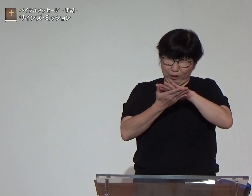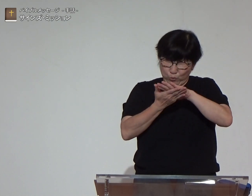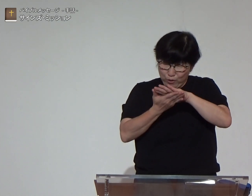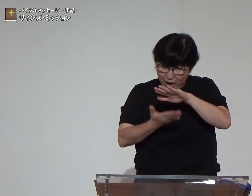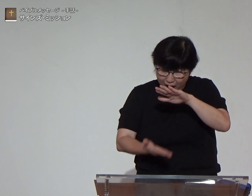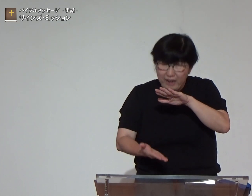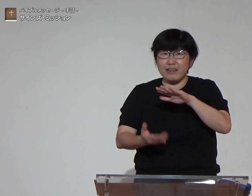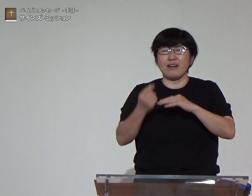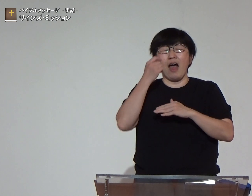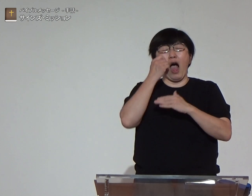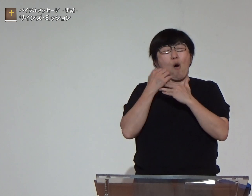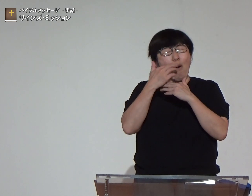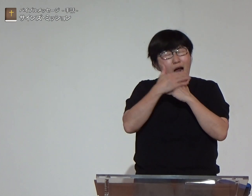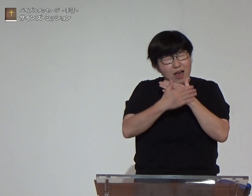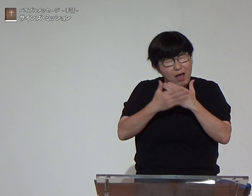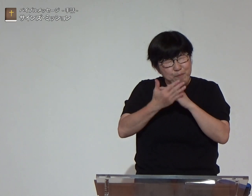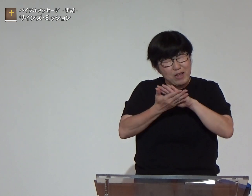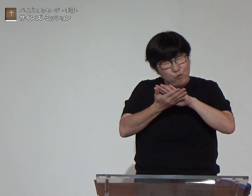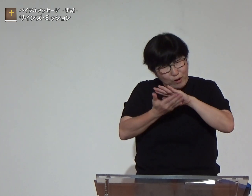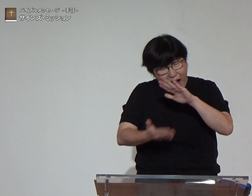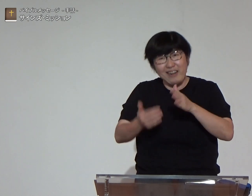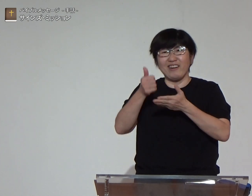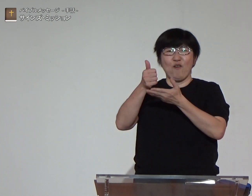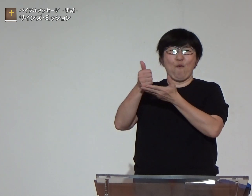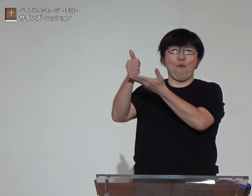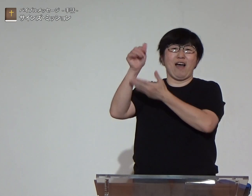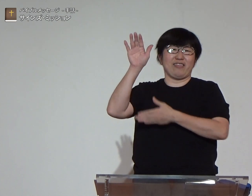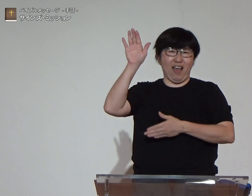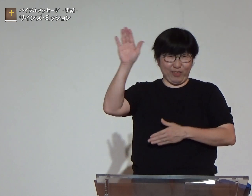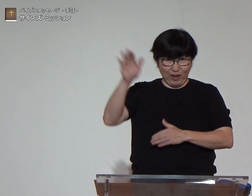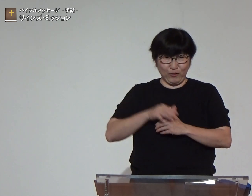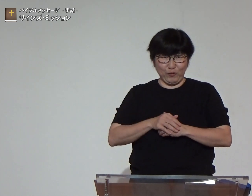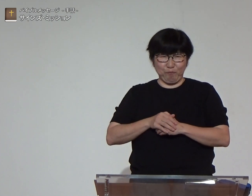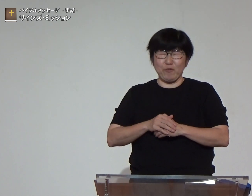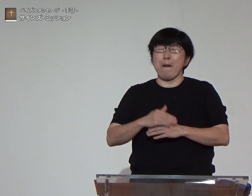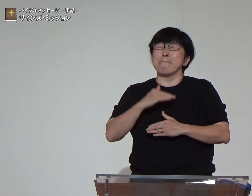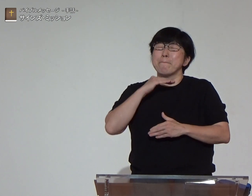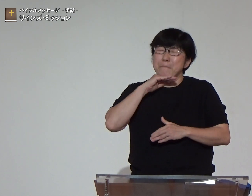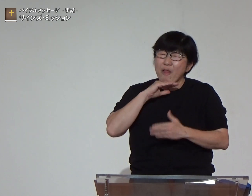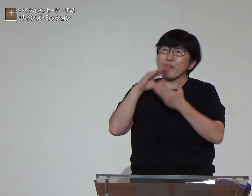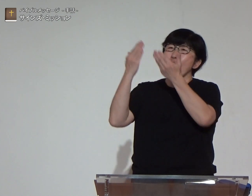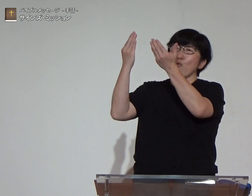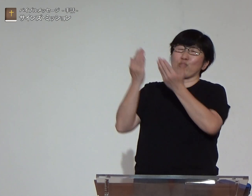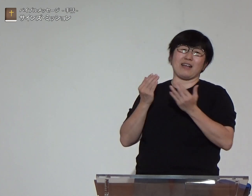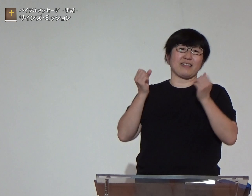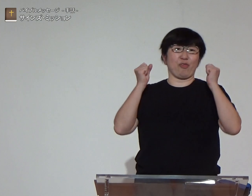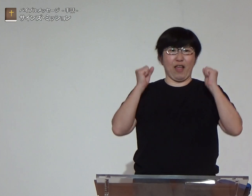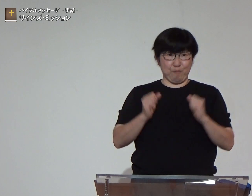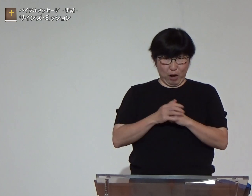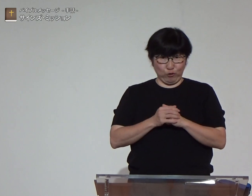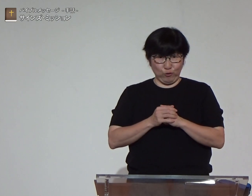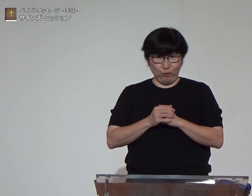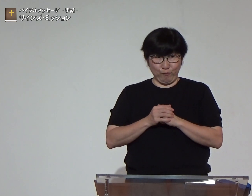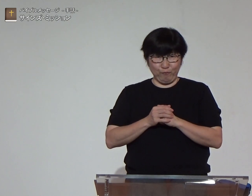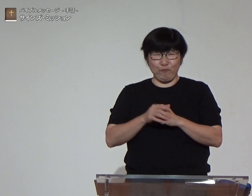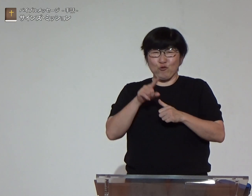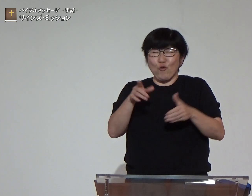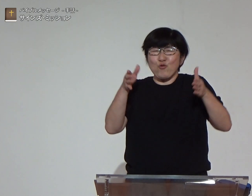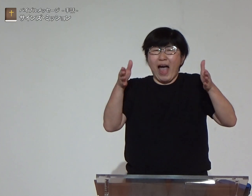愛深く憐れみ深いお方なのです待ってくださっています